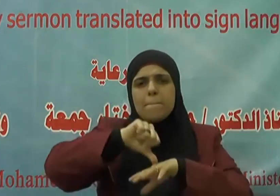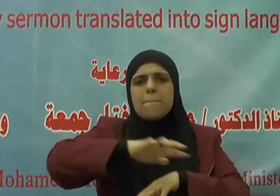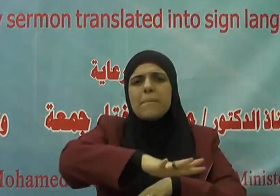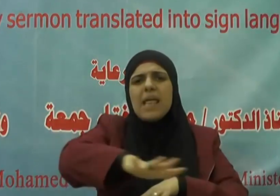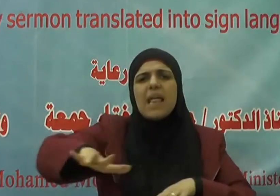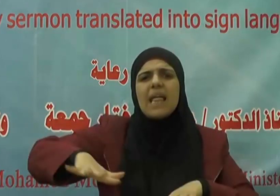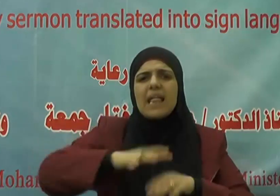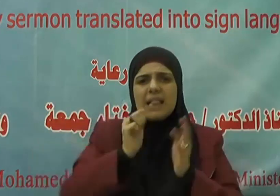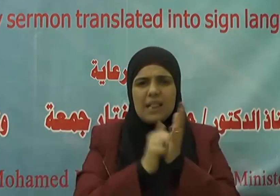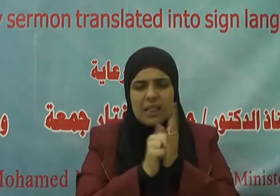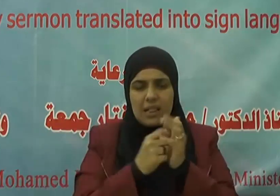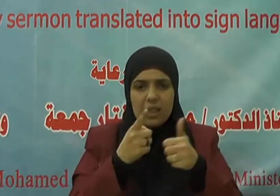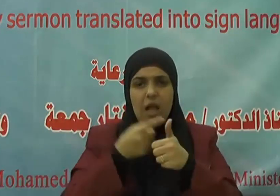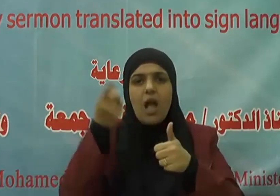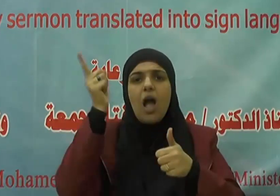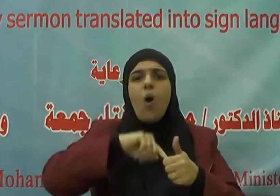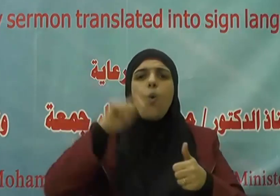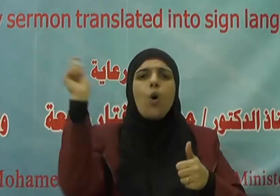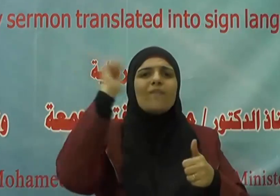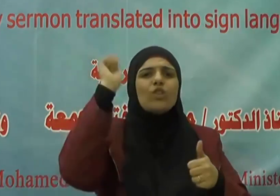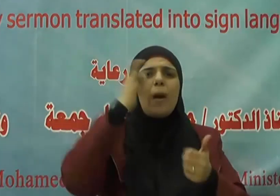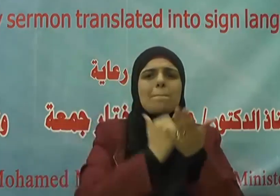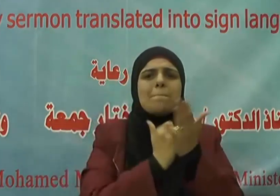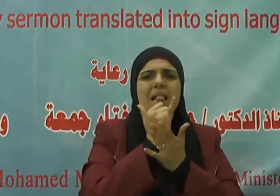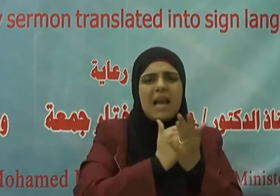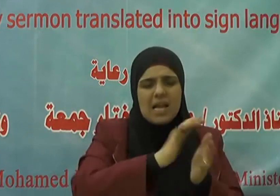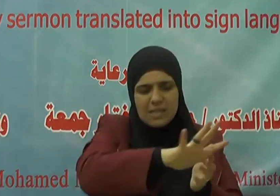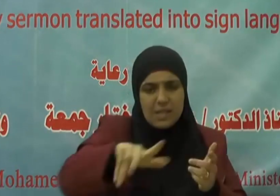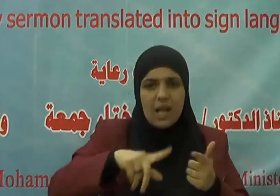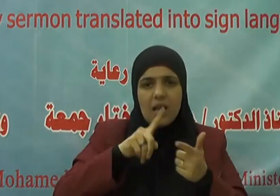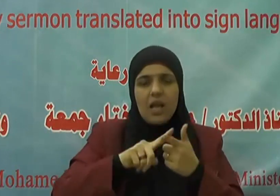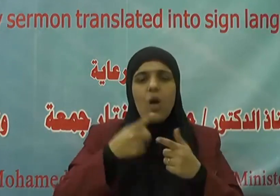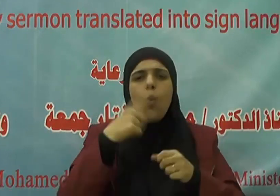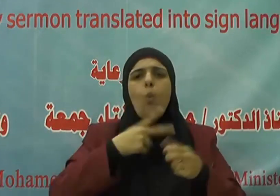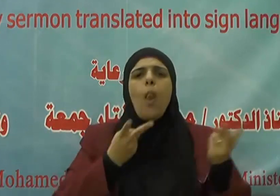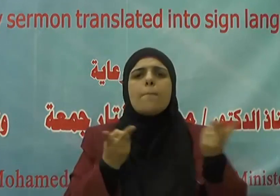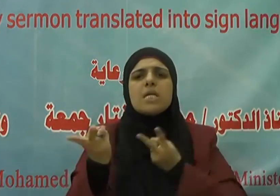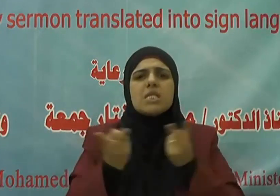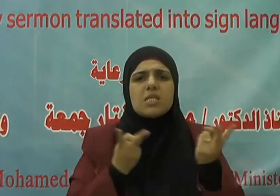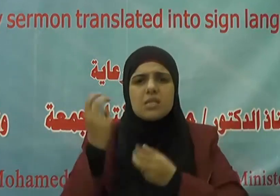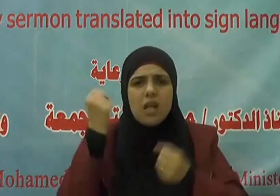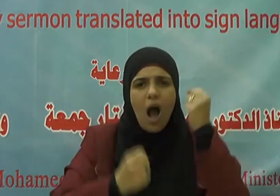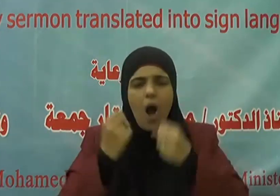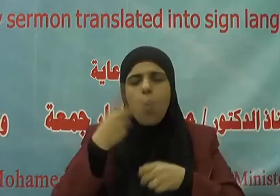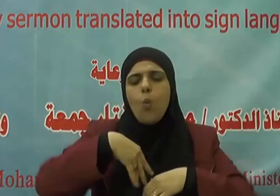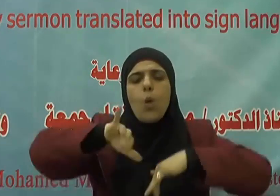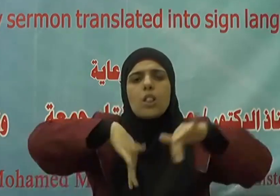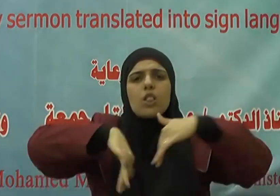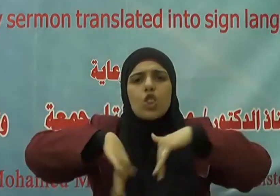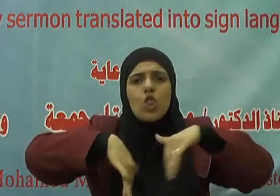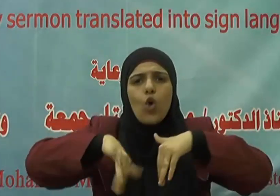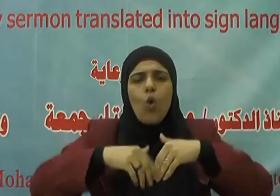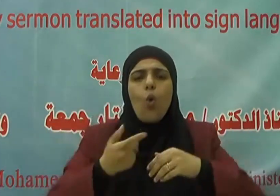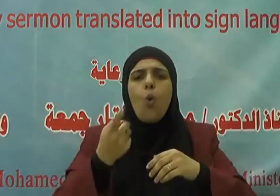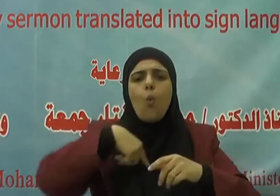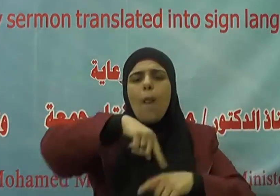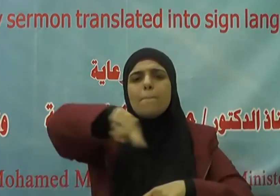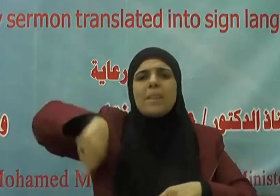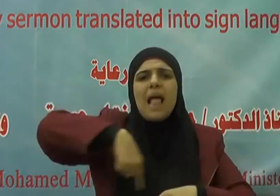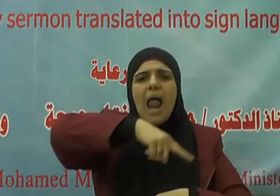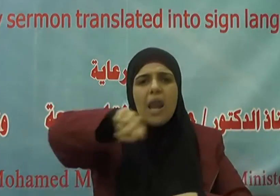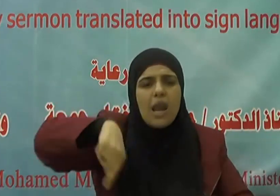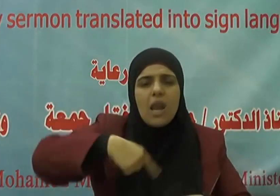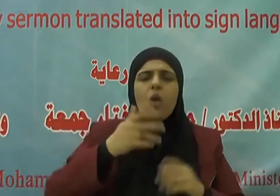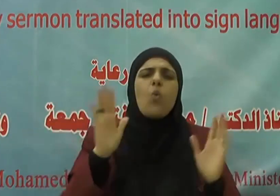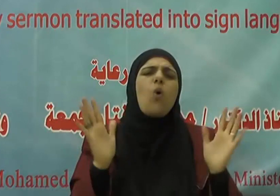وفي ناء المدرسة والمصنع والطرق والميادين